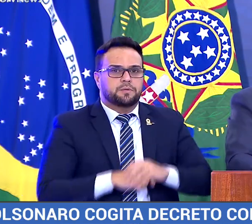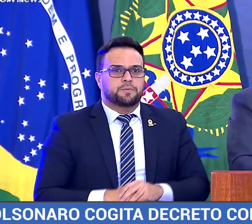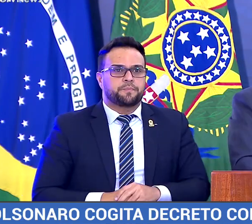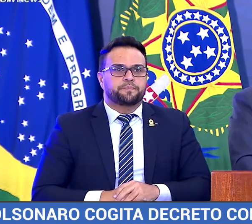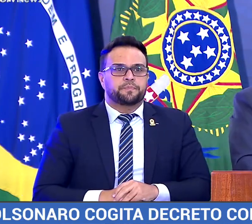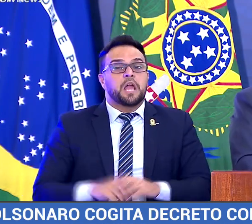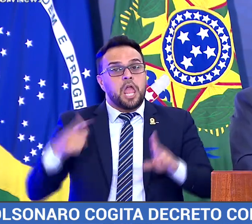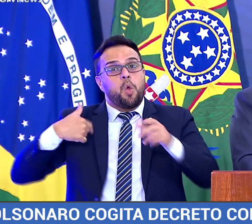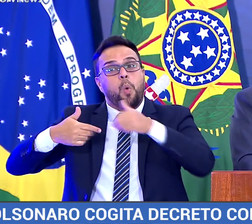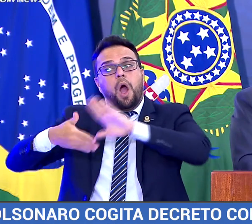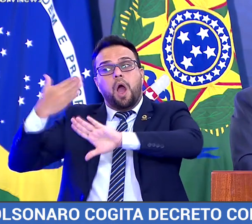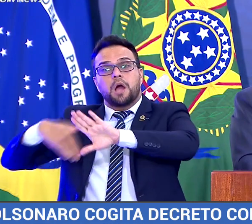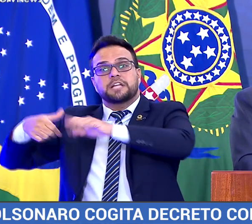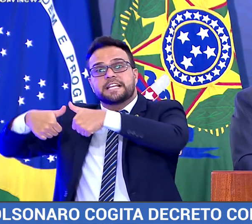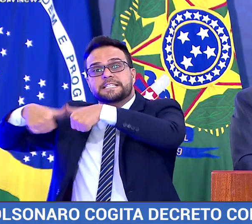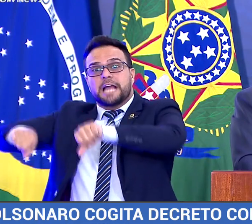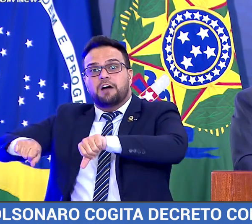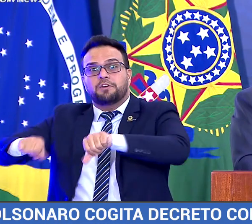Estive no meio do povo.